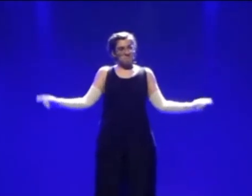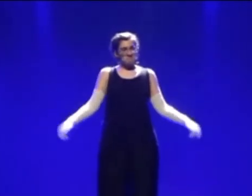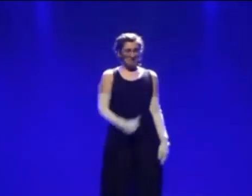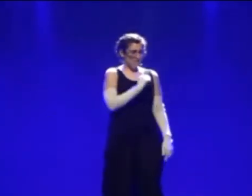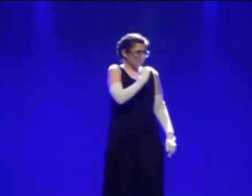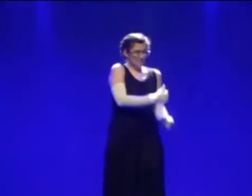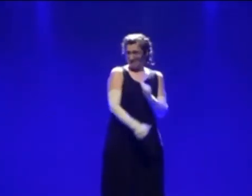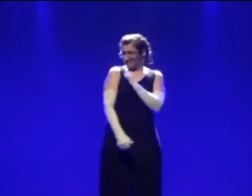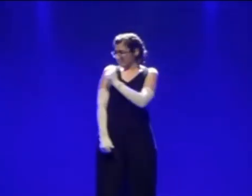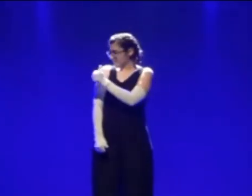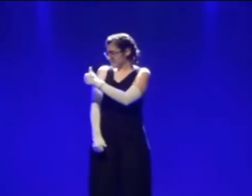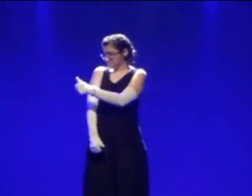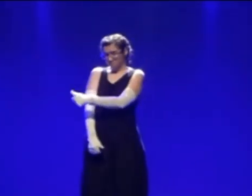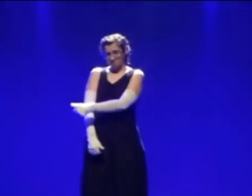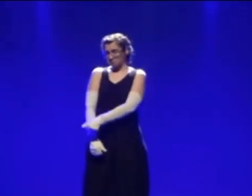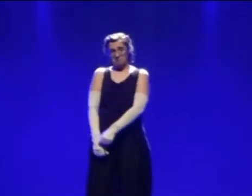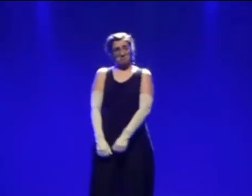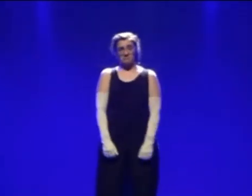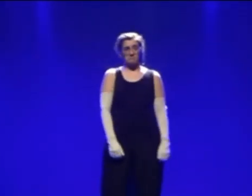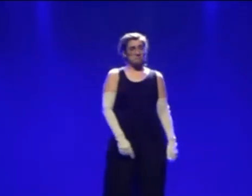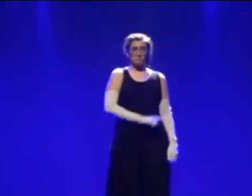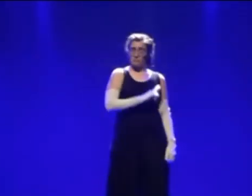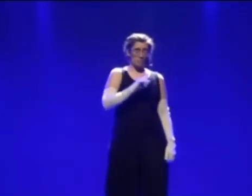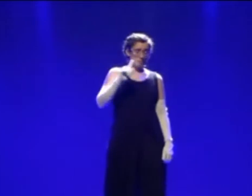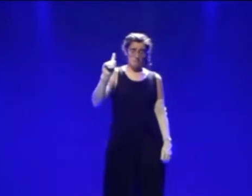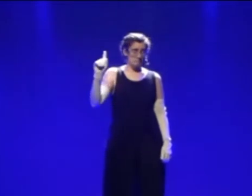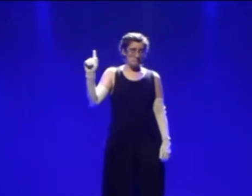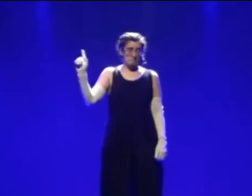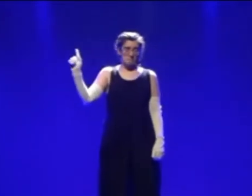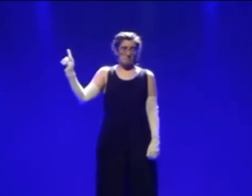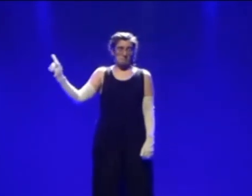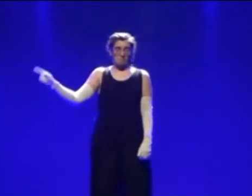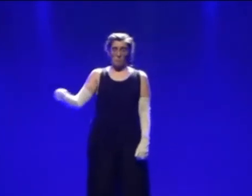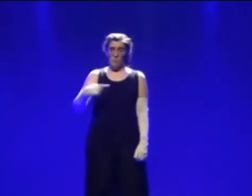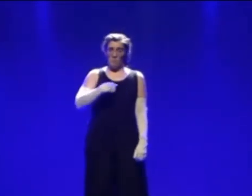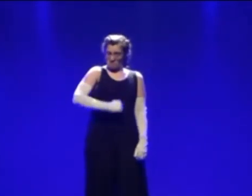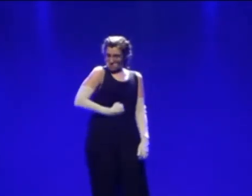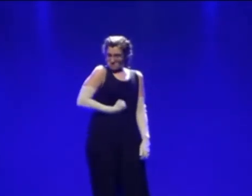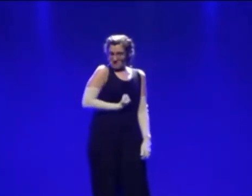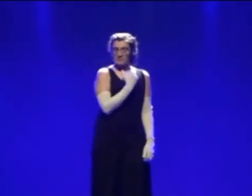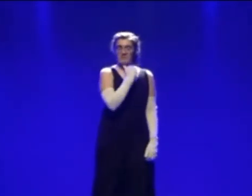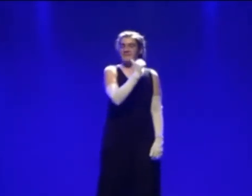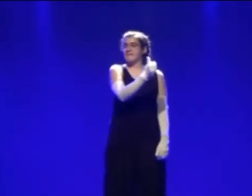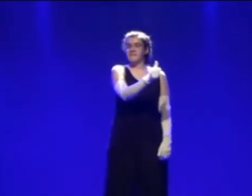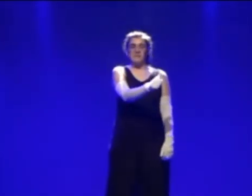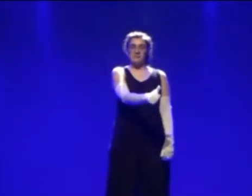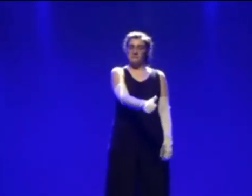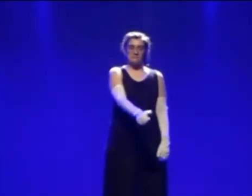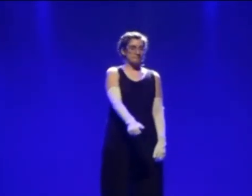rien de rien, non, je ne regrette rien,